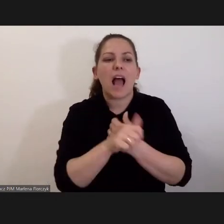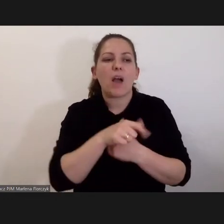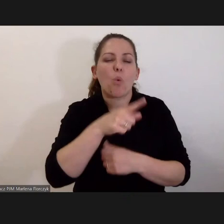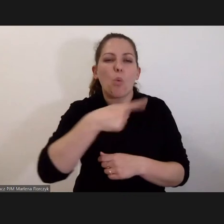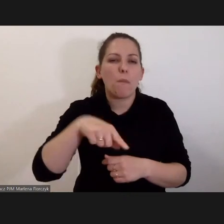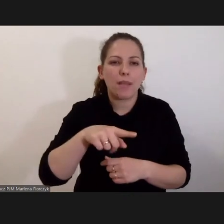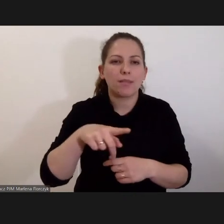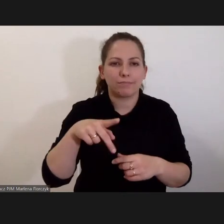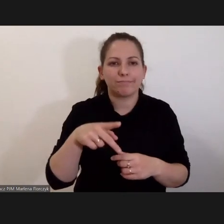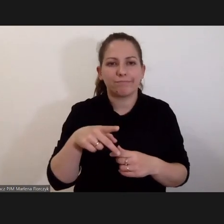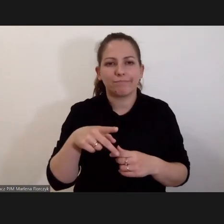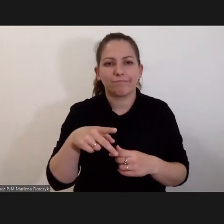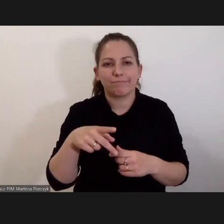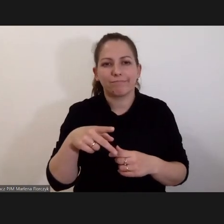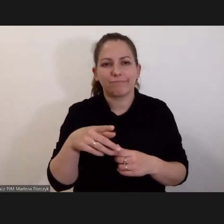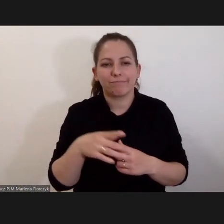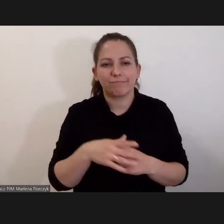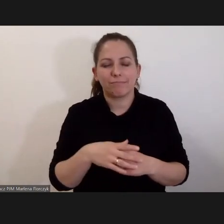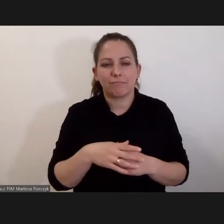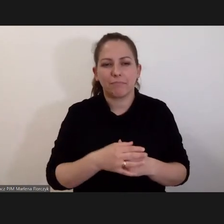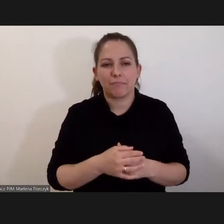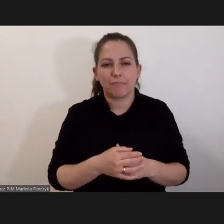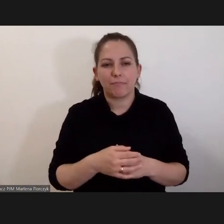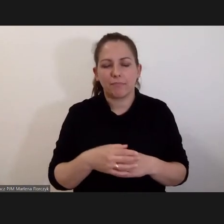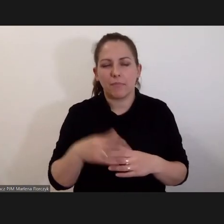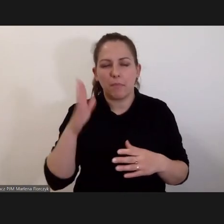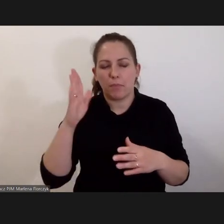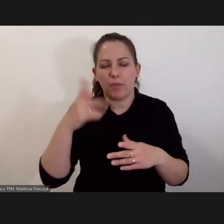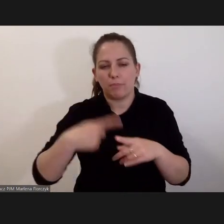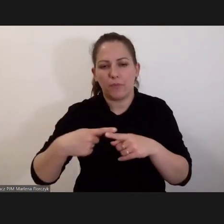aktualny.